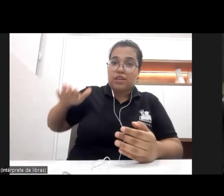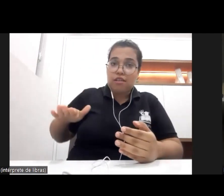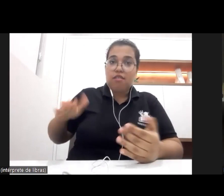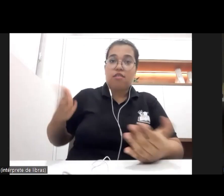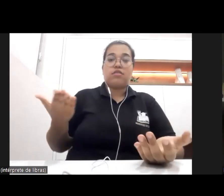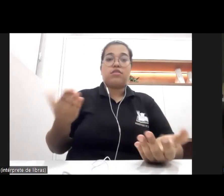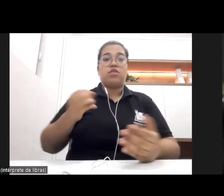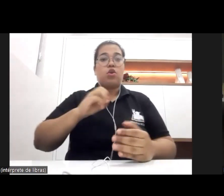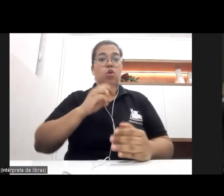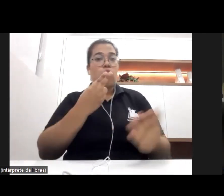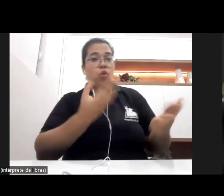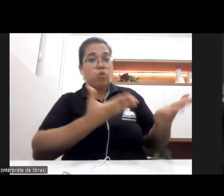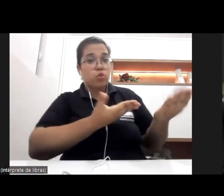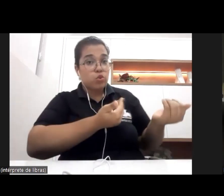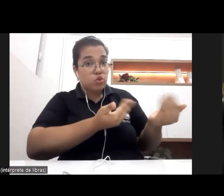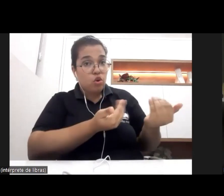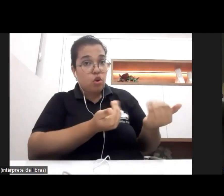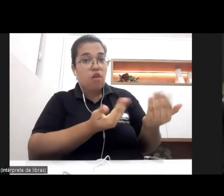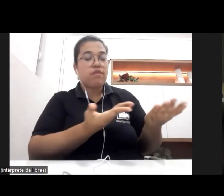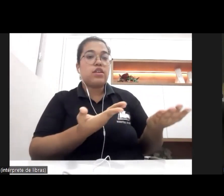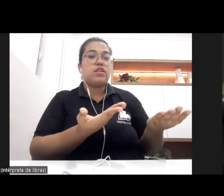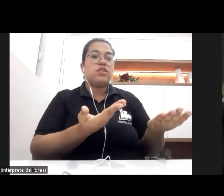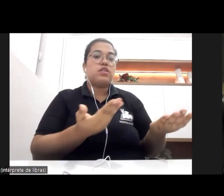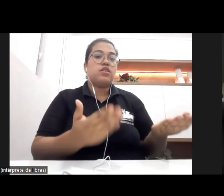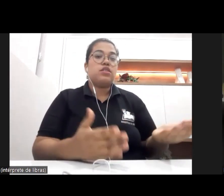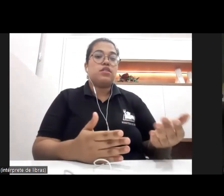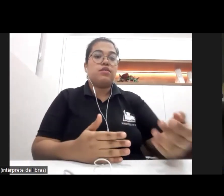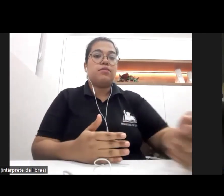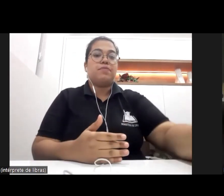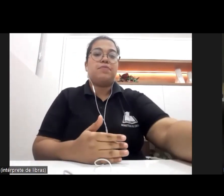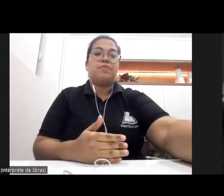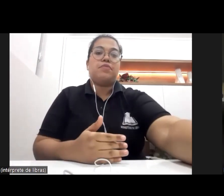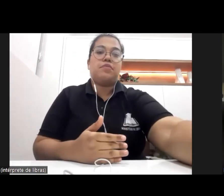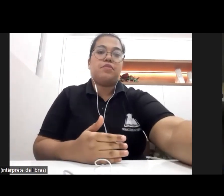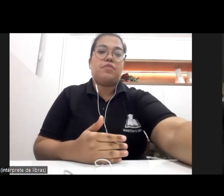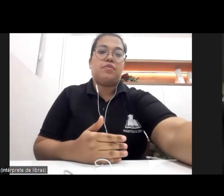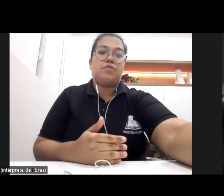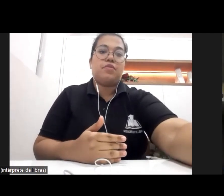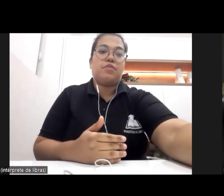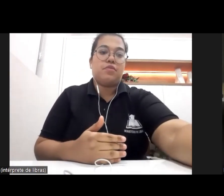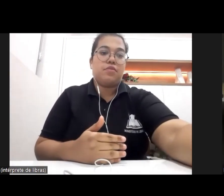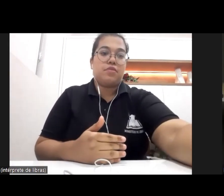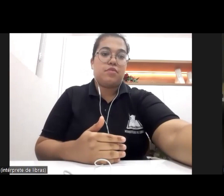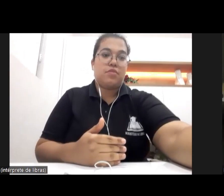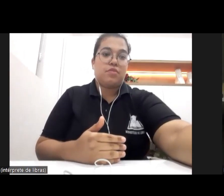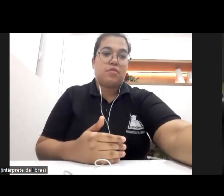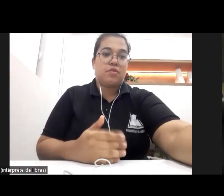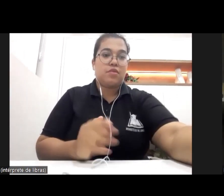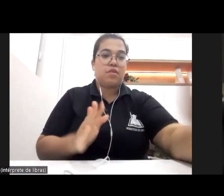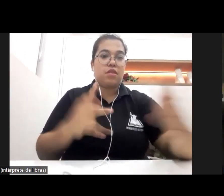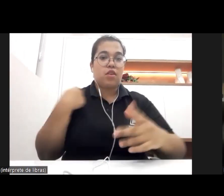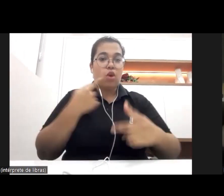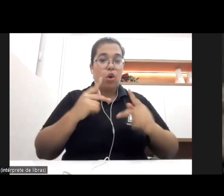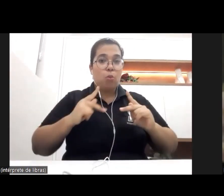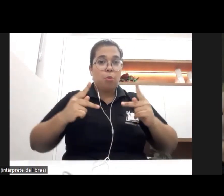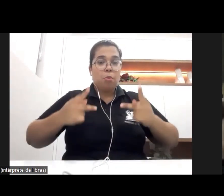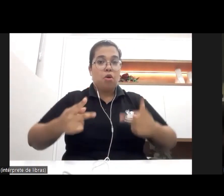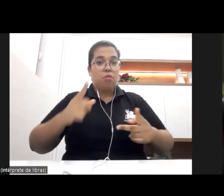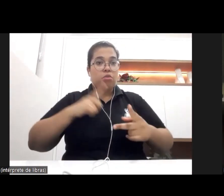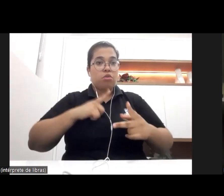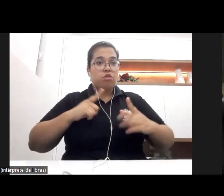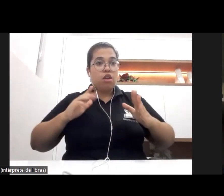jovens. Então, nós temos uma particularidade, que é o fato de termos um campo de